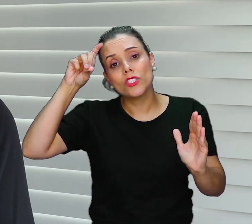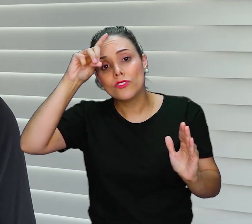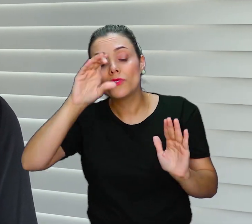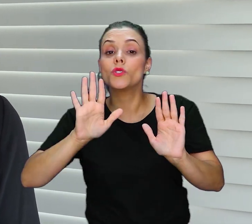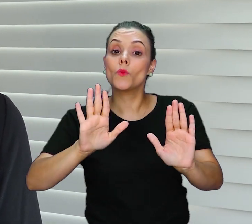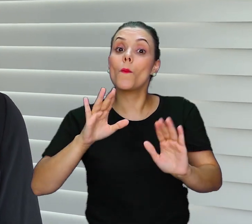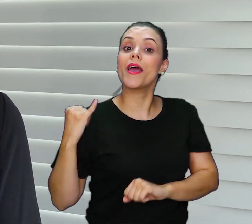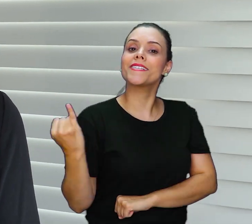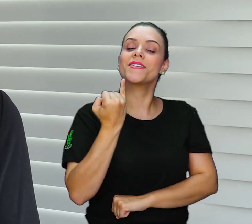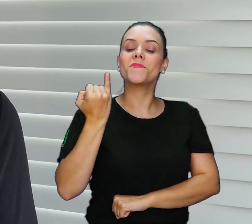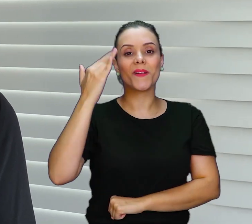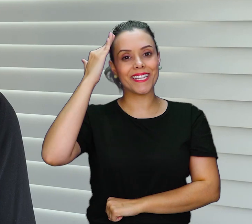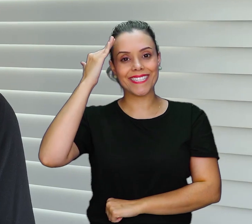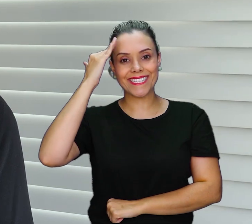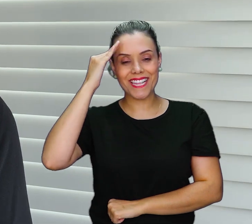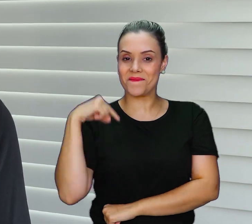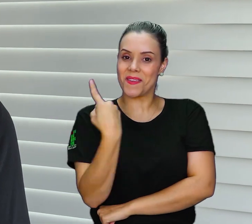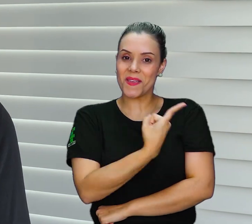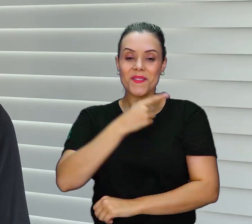estamos aqui, juntos e conectados. Bom dia a todos!